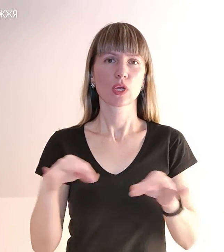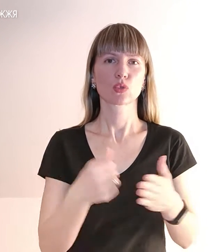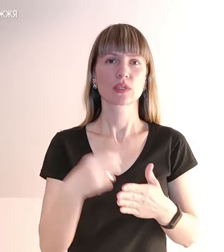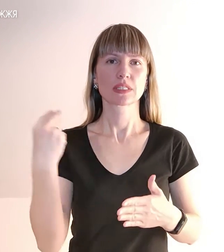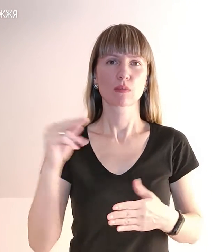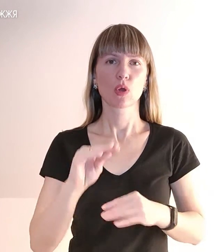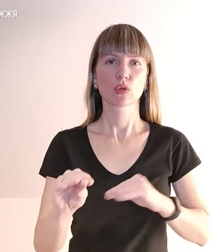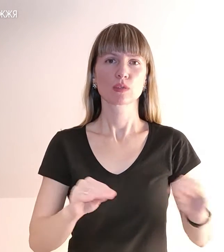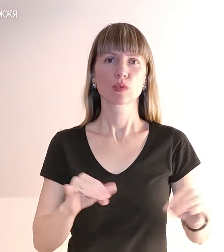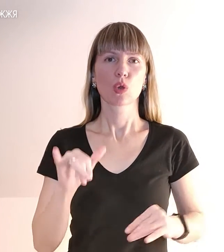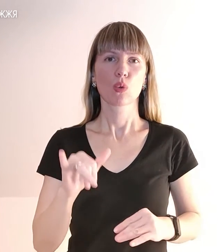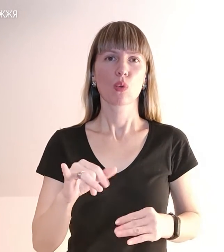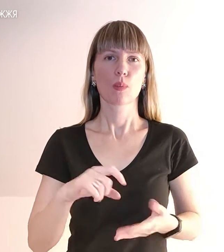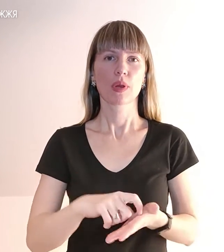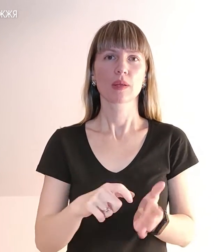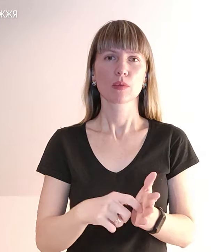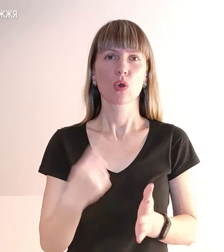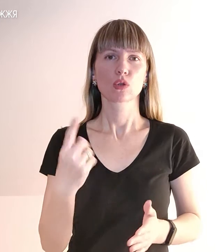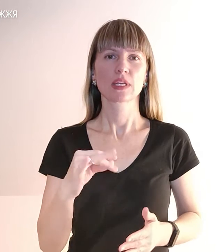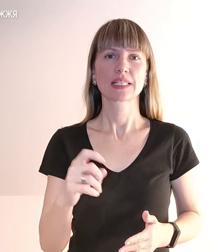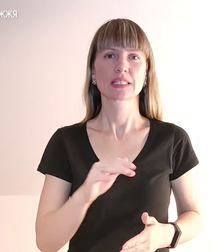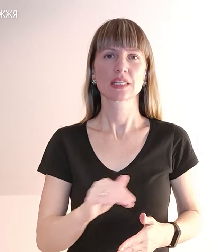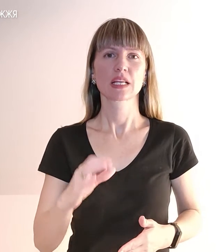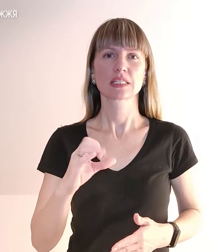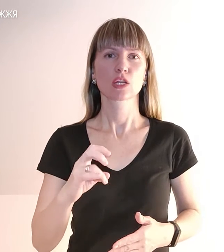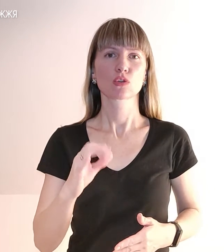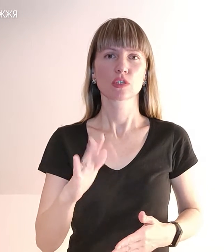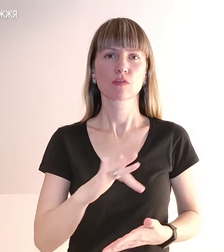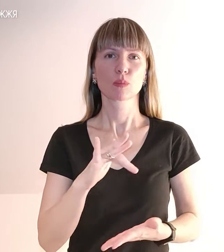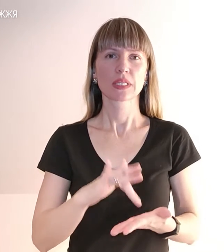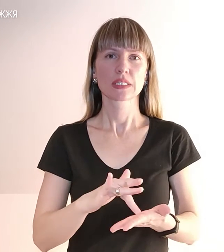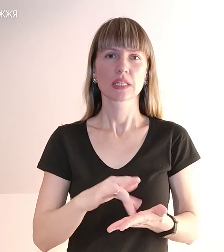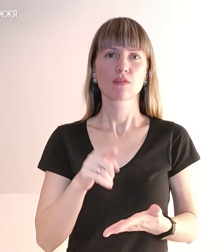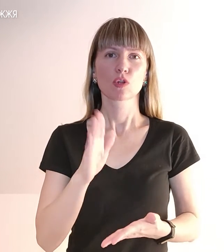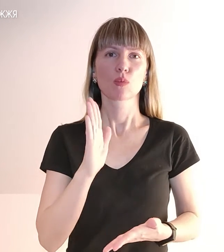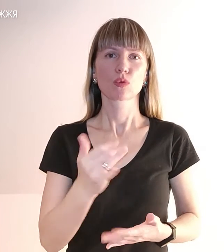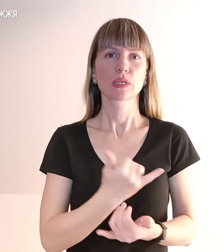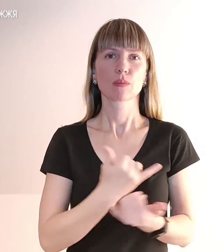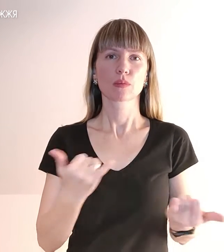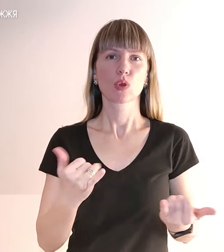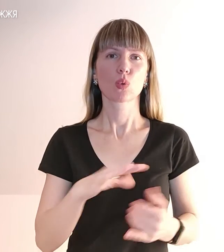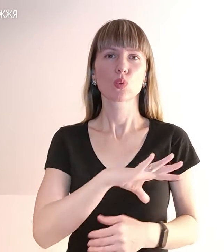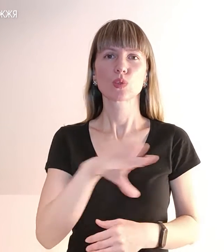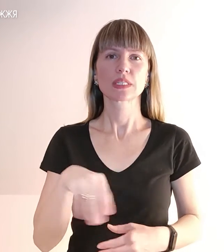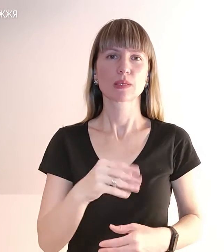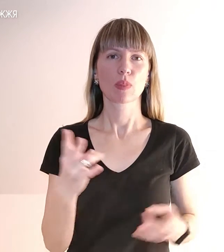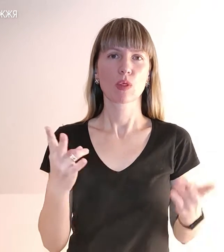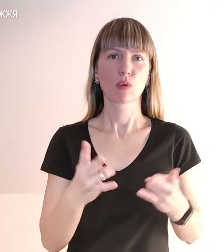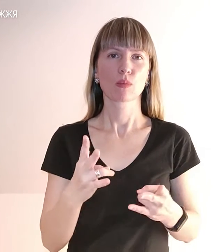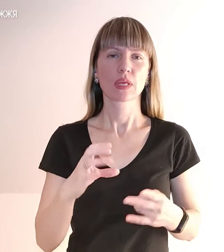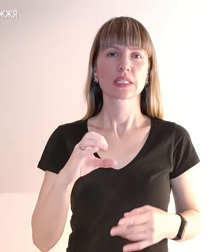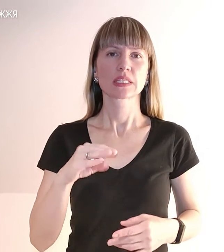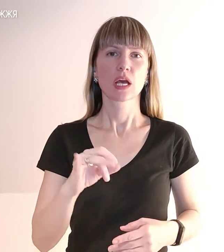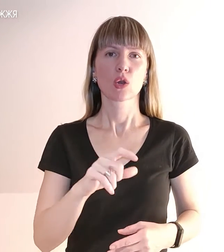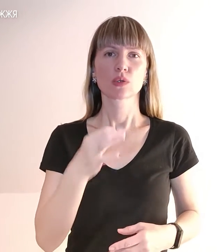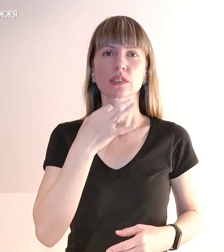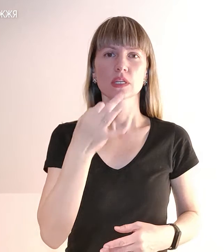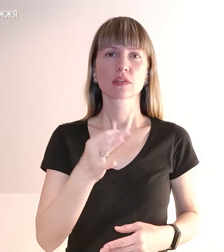розмістять у приміщеннях одного з дитячих садочків міста. Вони будуть забезпечені усім необхідним. Олександр Старух також зазначає, якщо